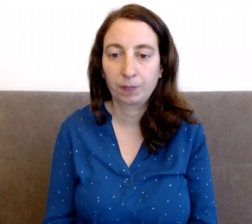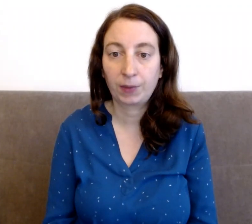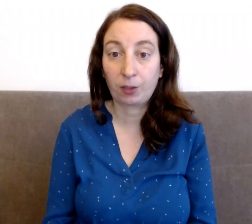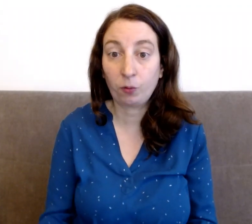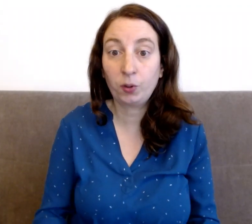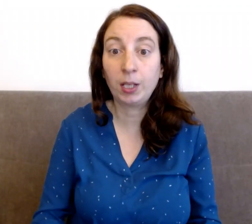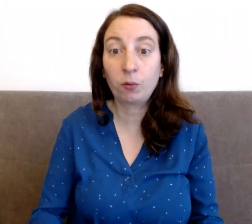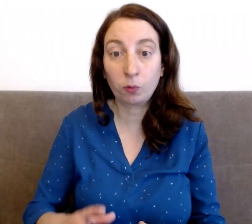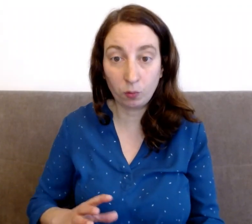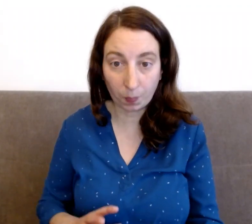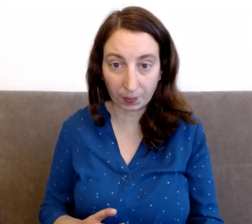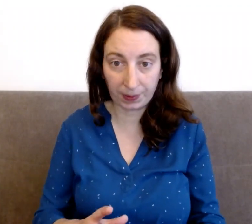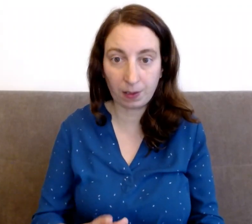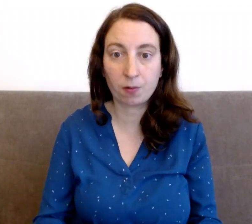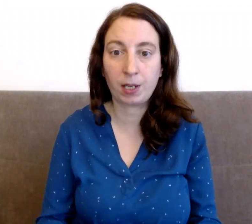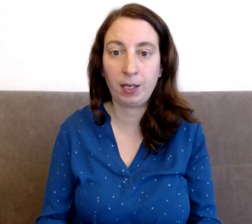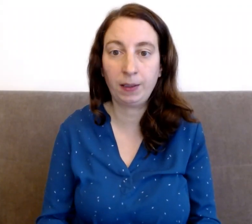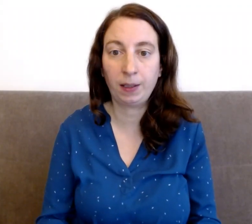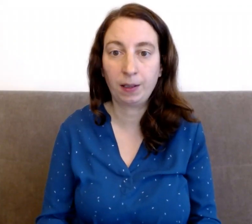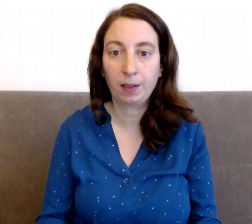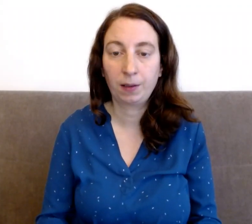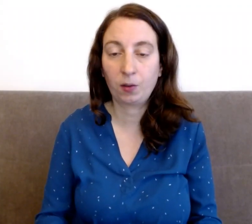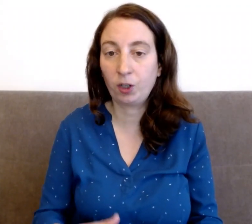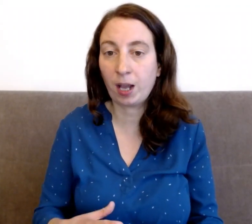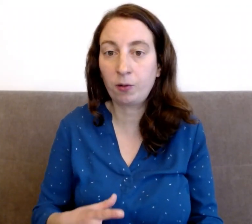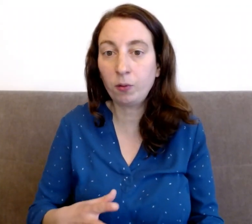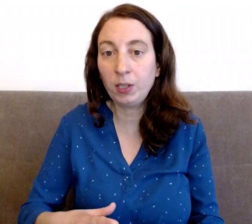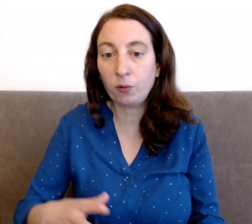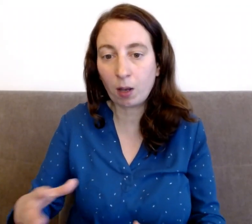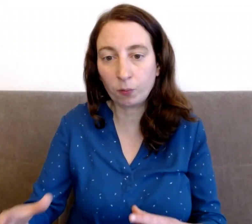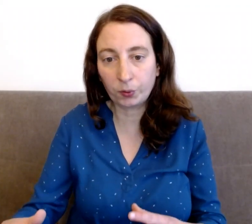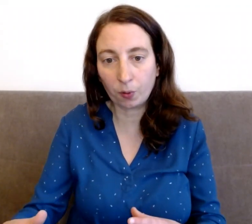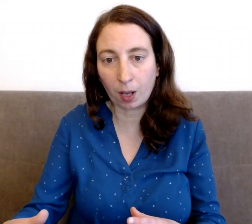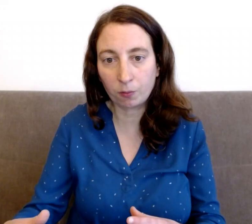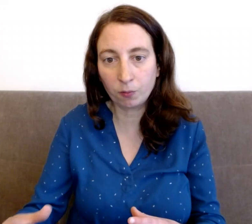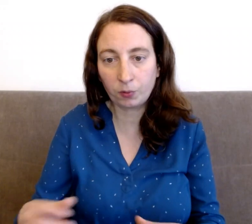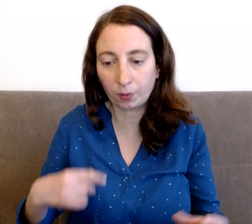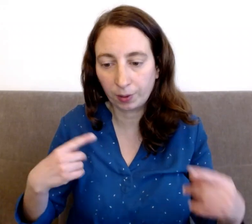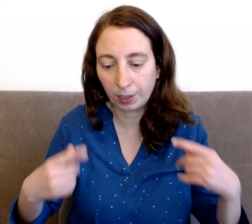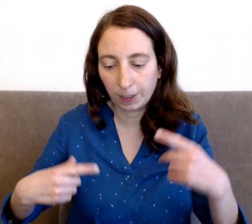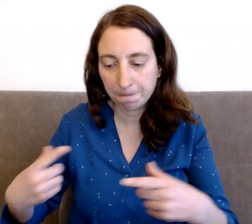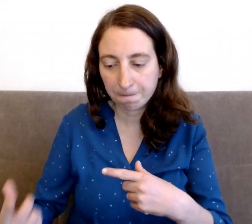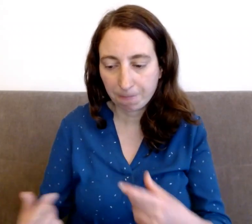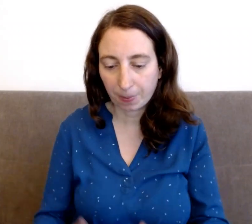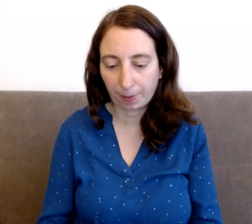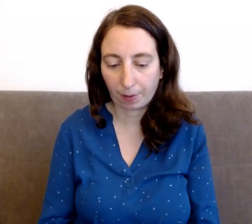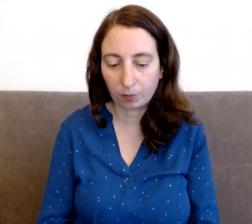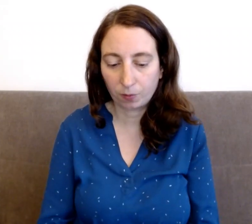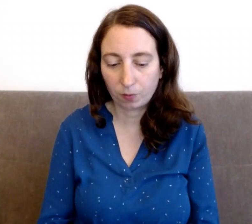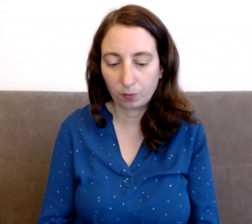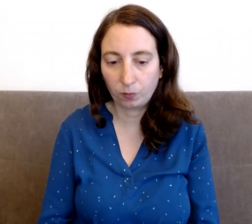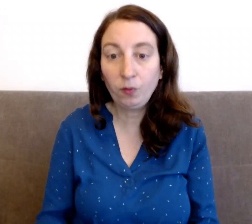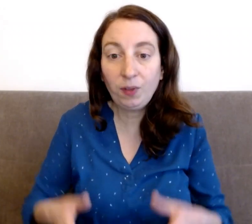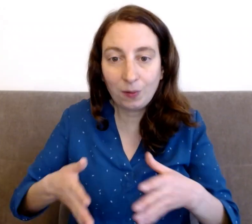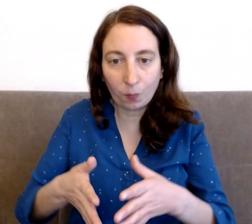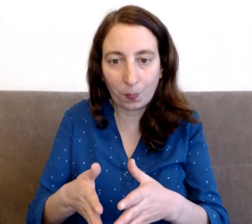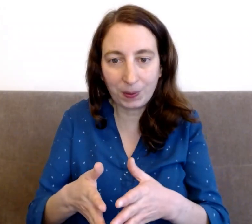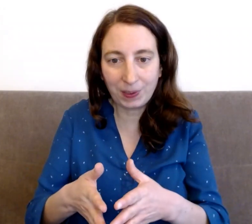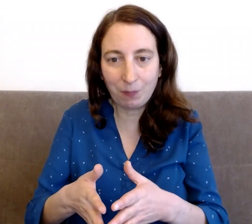sachant que ce n'est qu'une pensée en réalité. C'est en général qu'une histoire qu'on se raconte, qu'une vision possible des